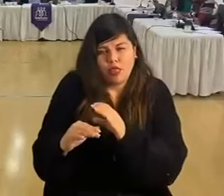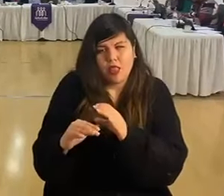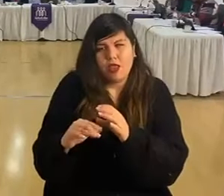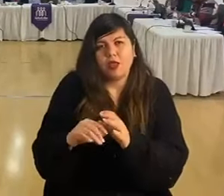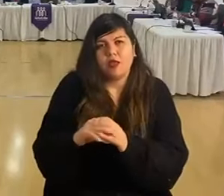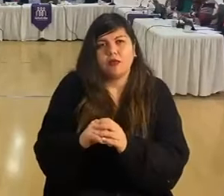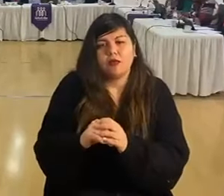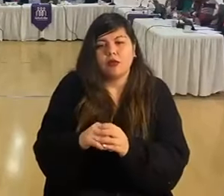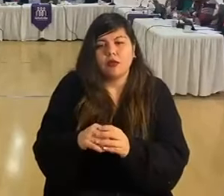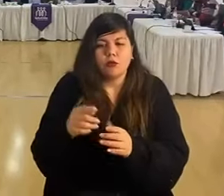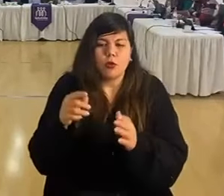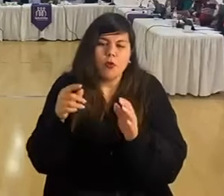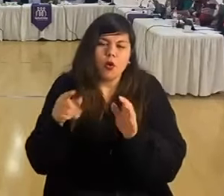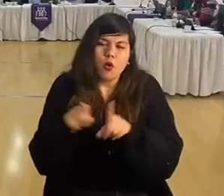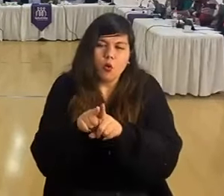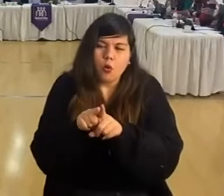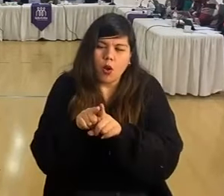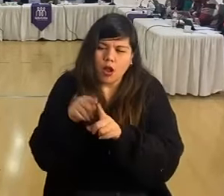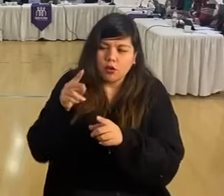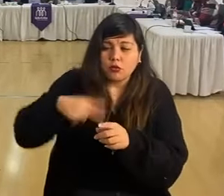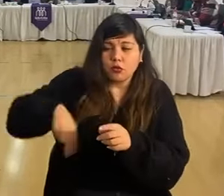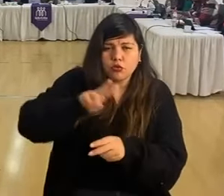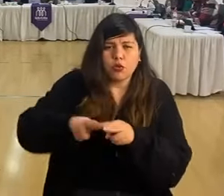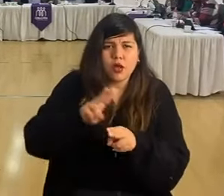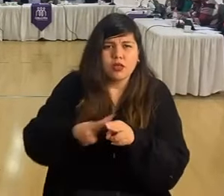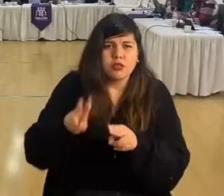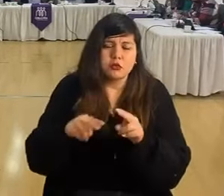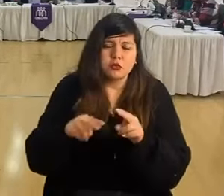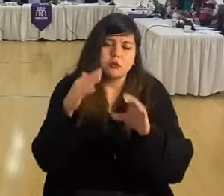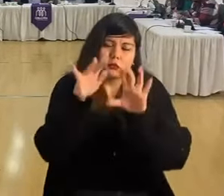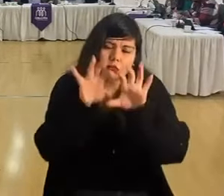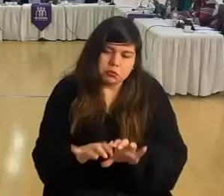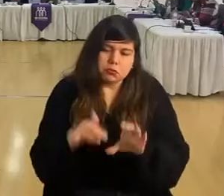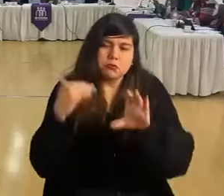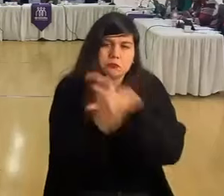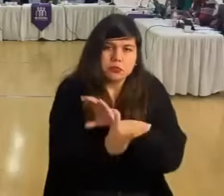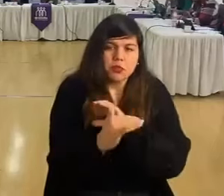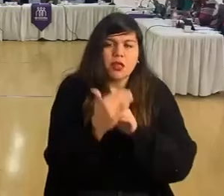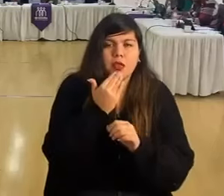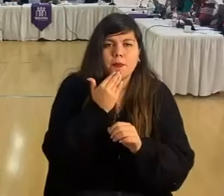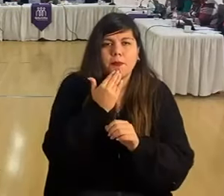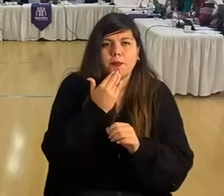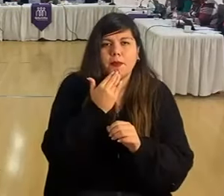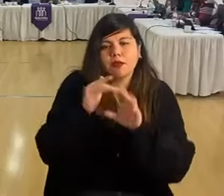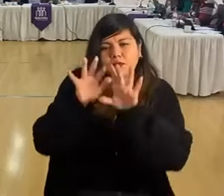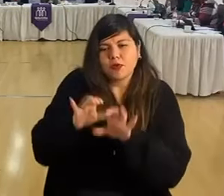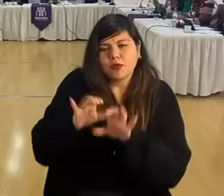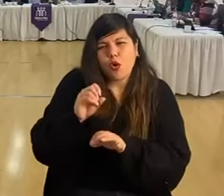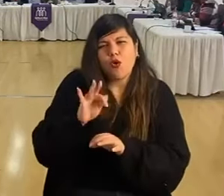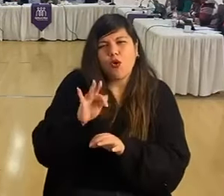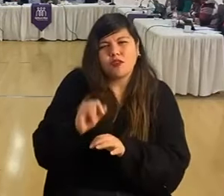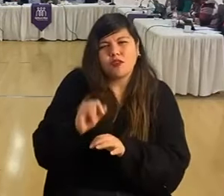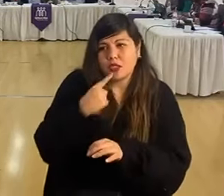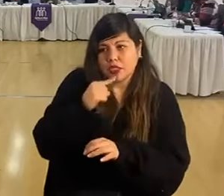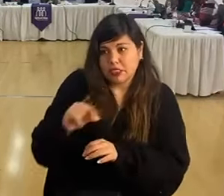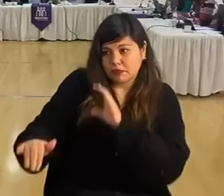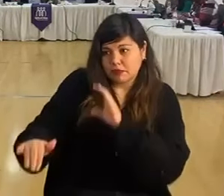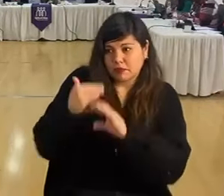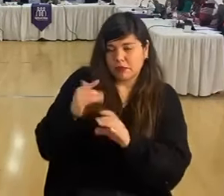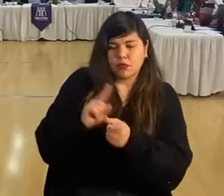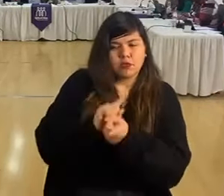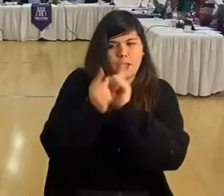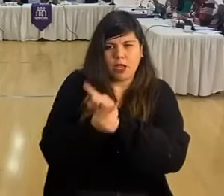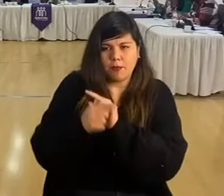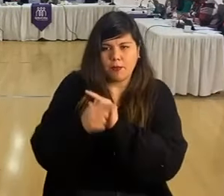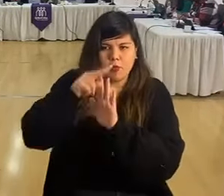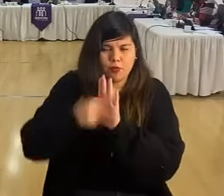observaciones en lo que estábamos, están enviándose oficios, recién ahora en la mañana me acaba de llegar uno, entonces me cambió